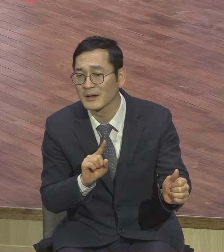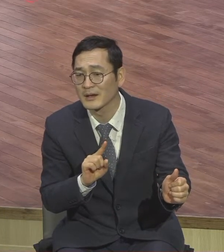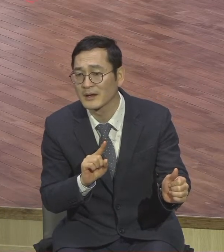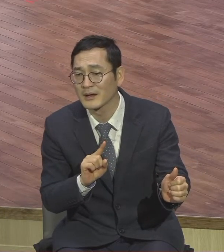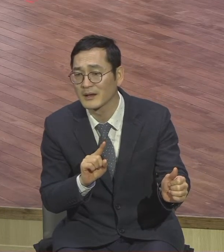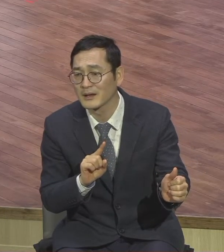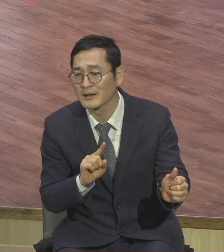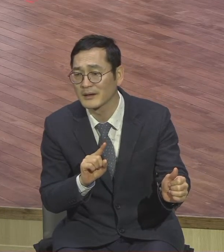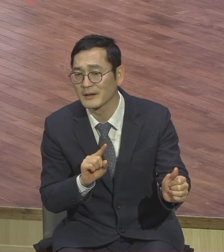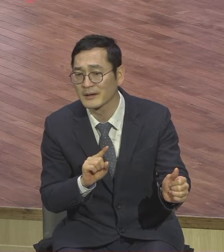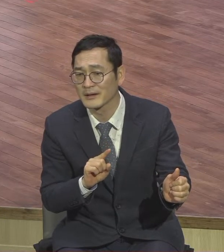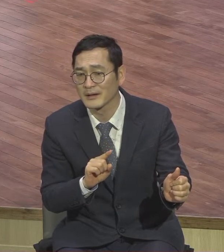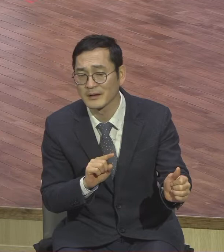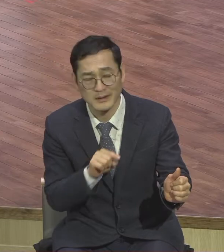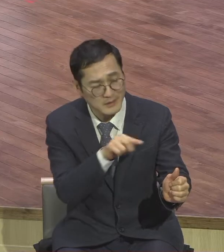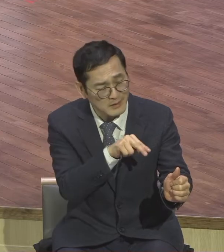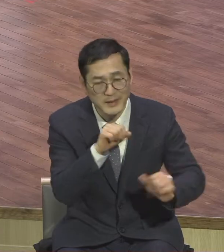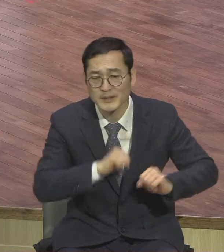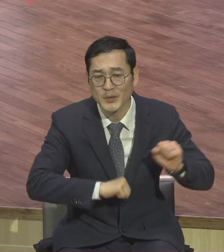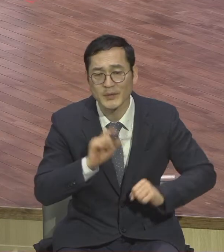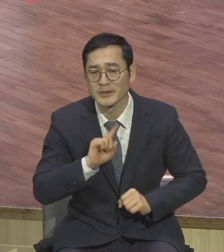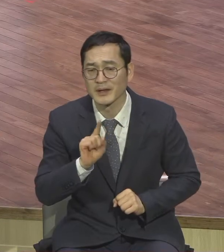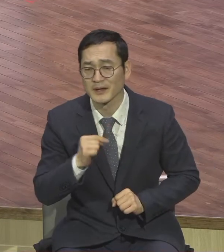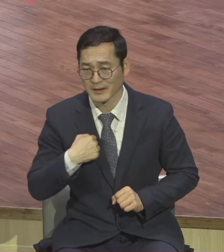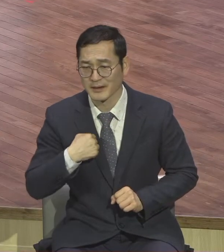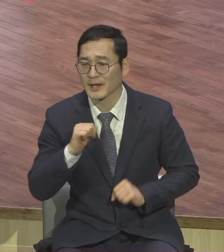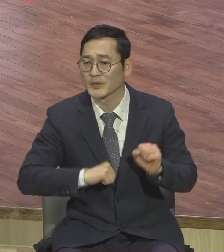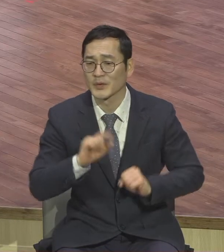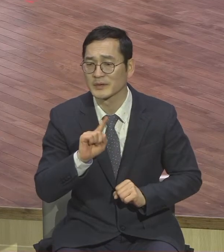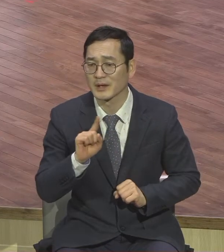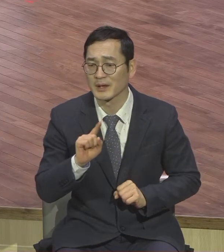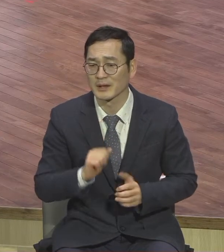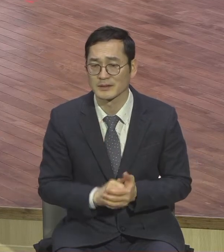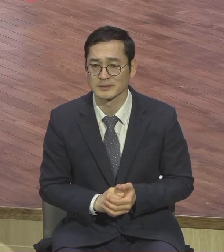예수님의 말씀은 한마디로 뭐예요? 한마디입니다 용서하라